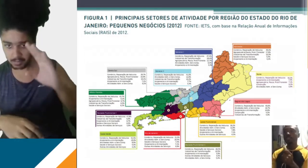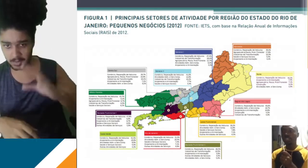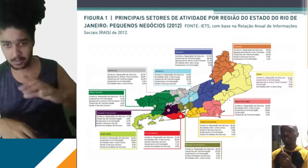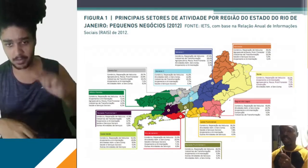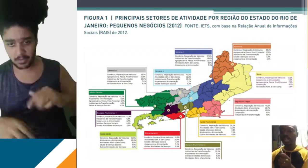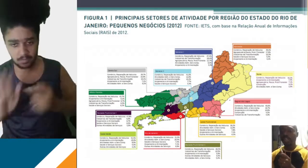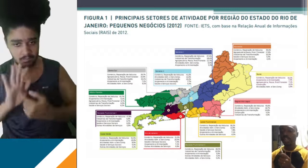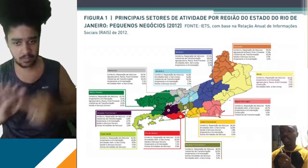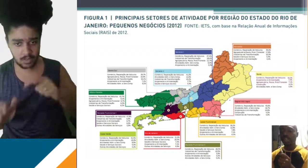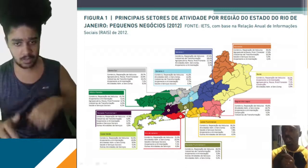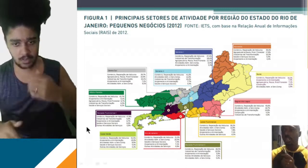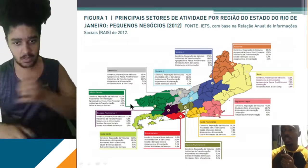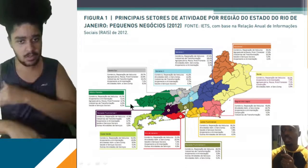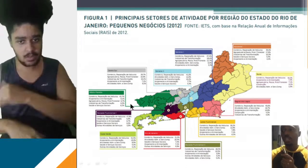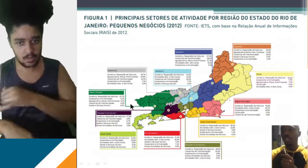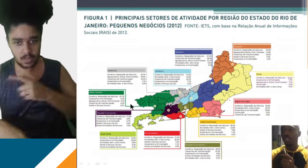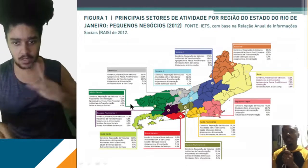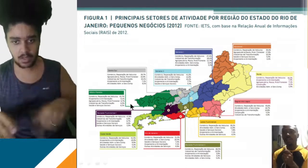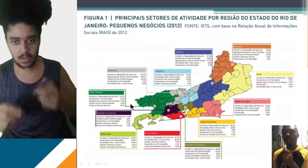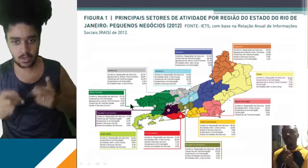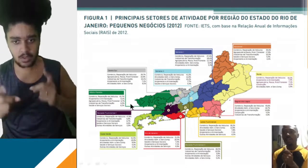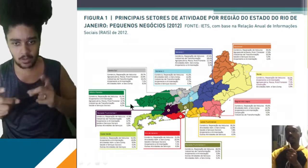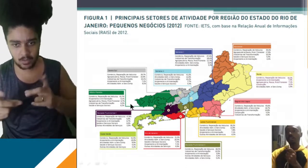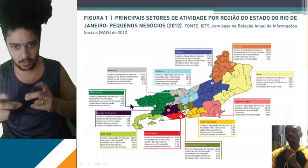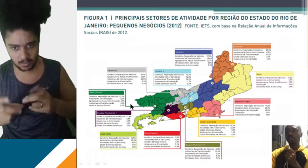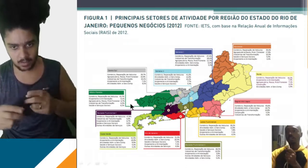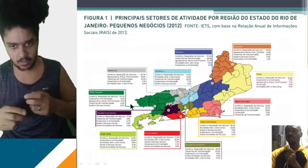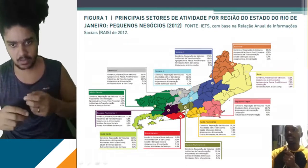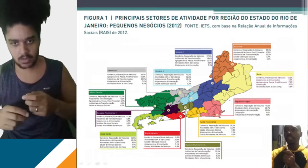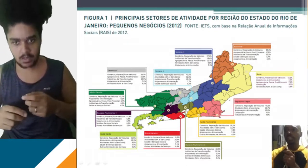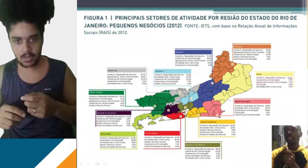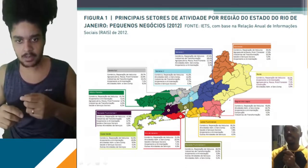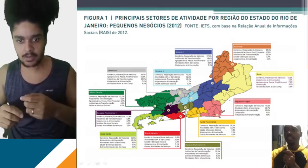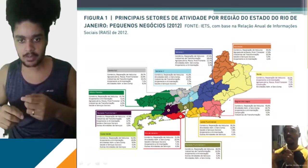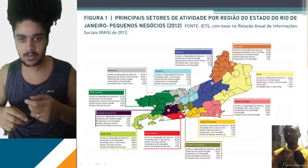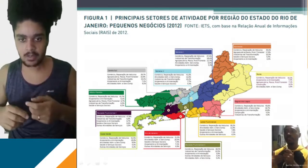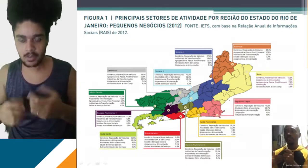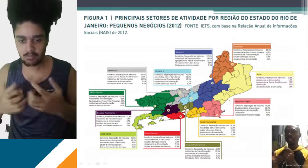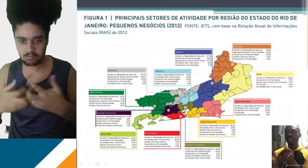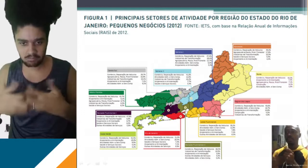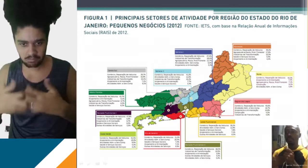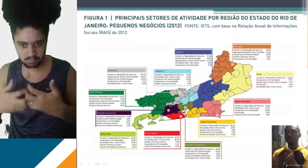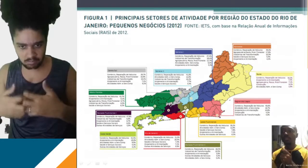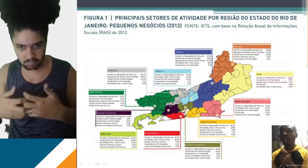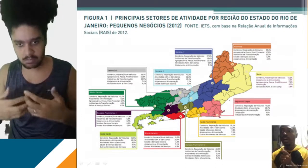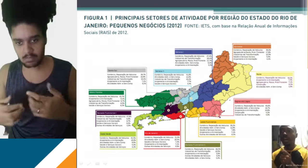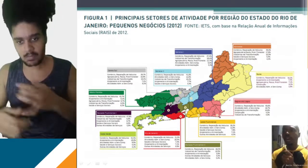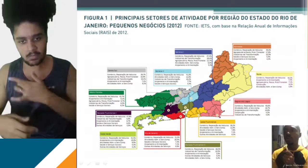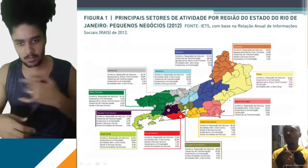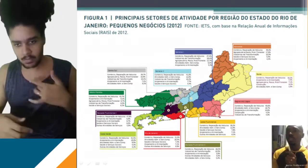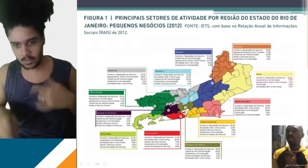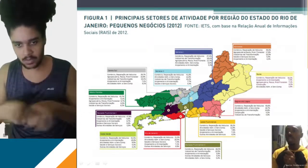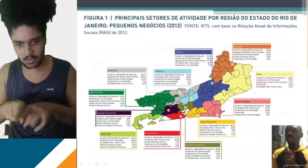que vão se destacar aqui no Rio de Janeiro, que é o comércio, a reparação de veículo, as atividades de administração,